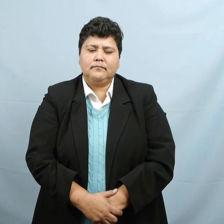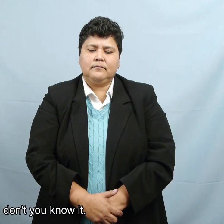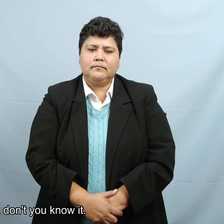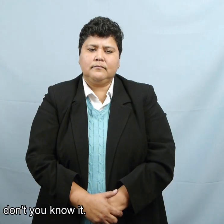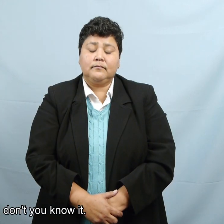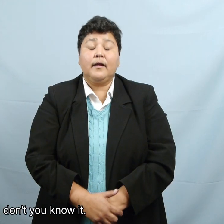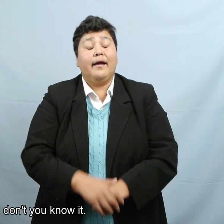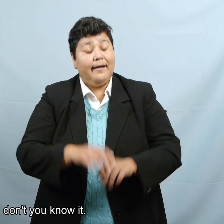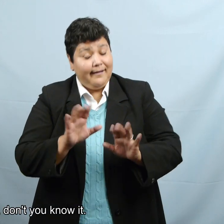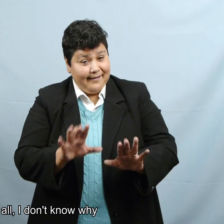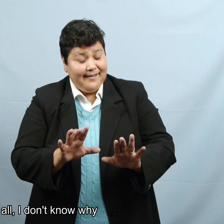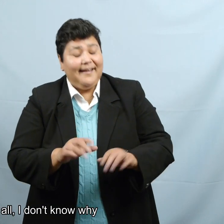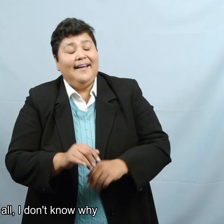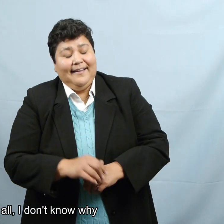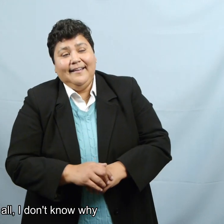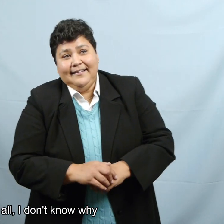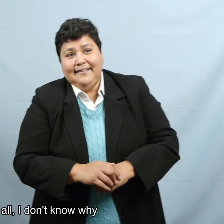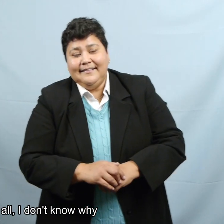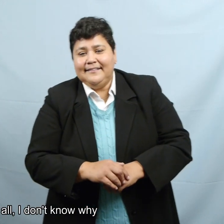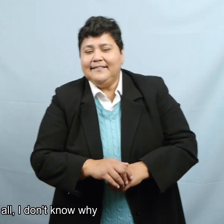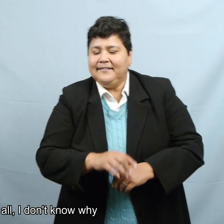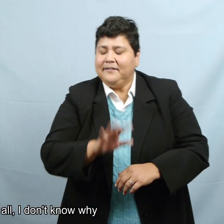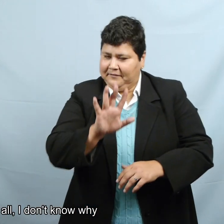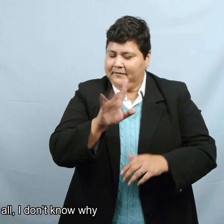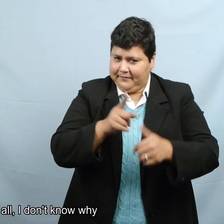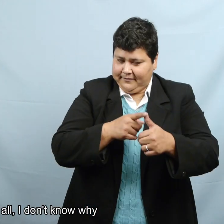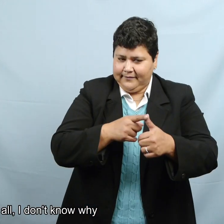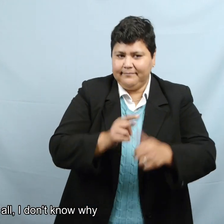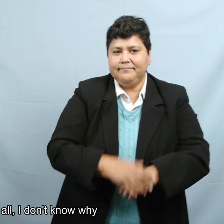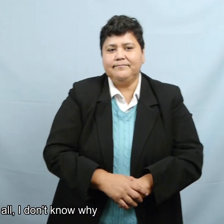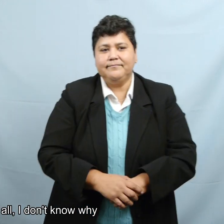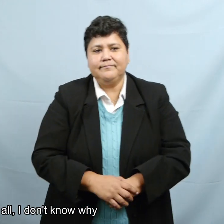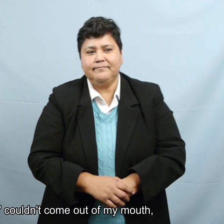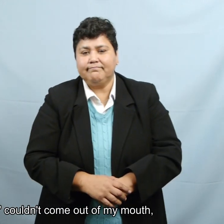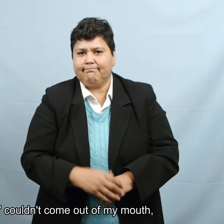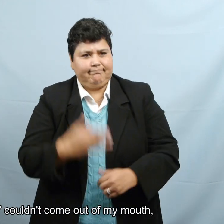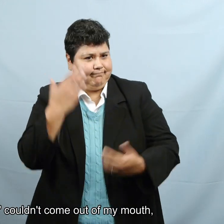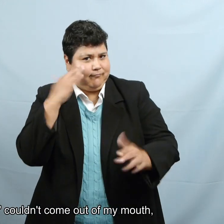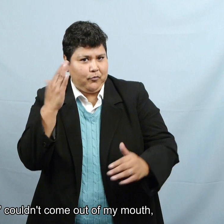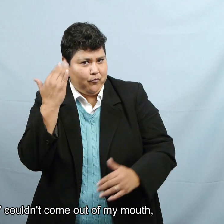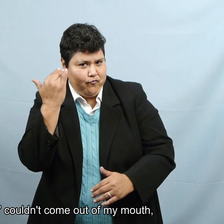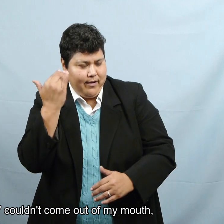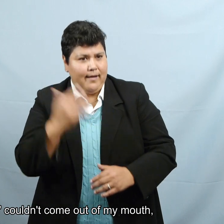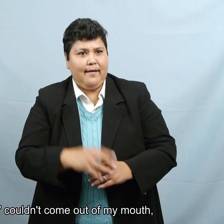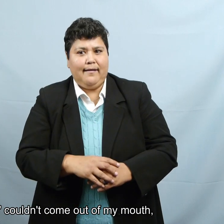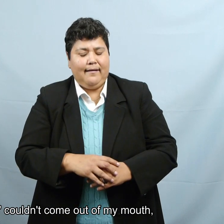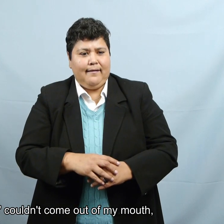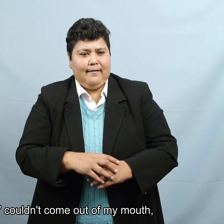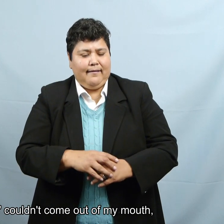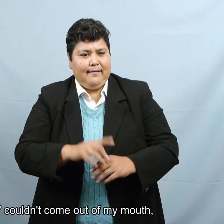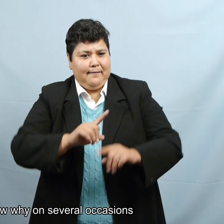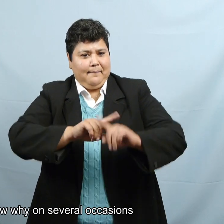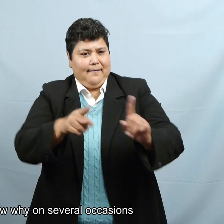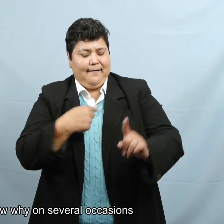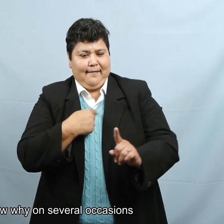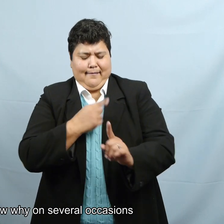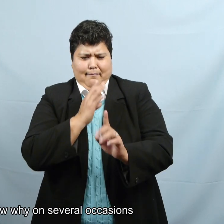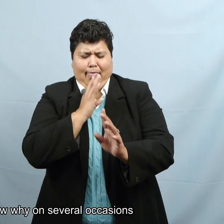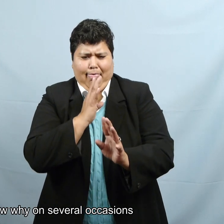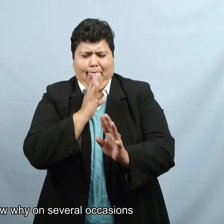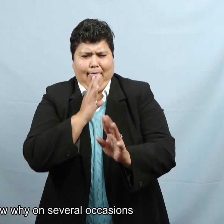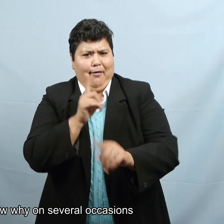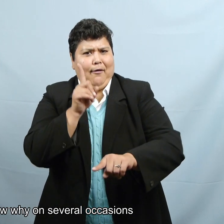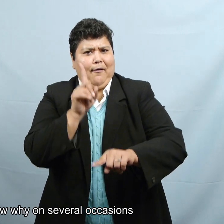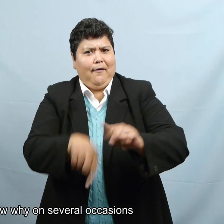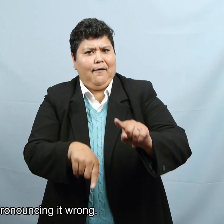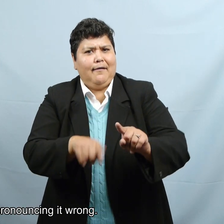Pues mire, sabe que sí. Primero que nada, no sé por qué no me salía la palabra trilingüe. Y no sé